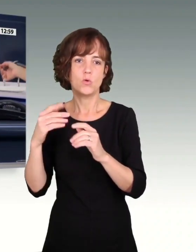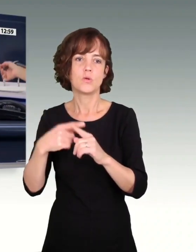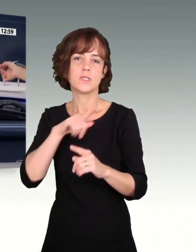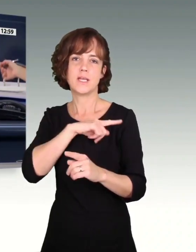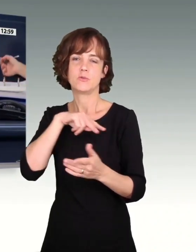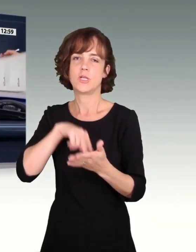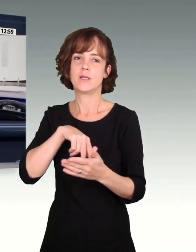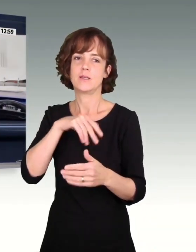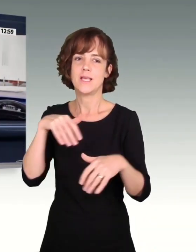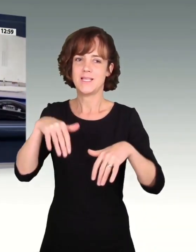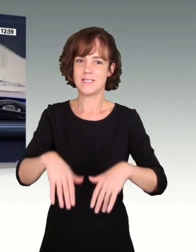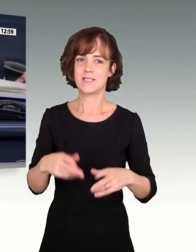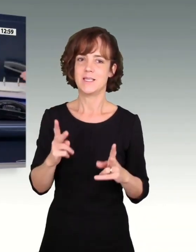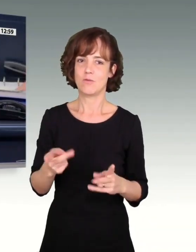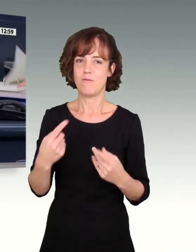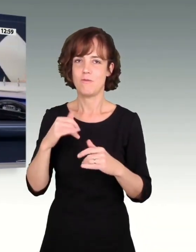vorgesehen.